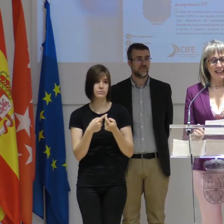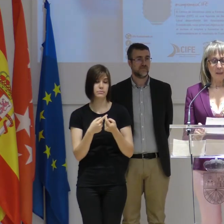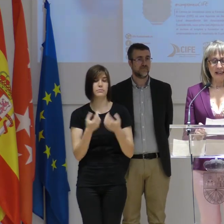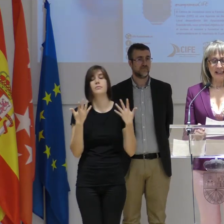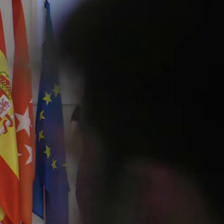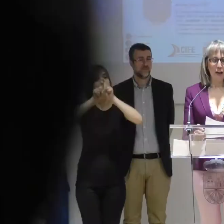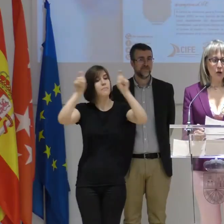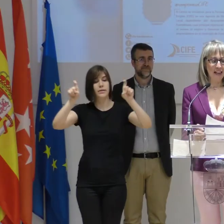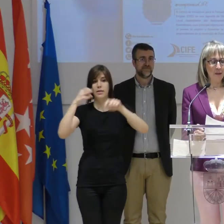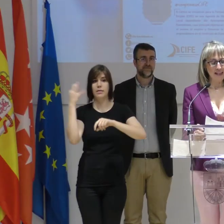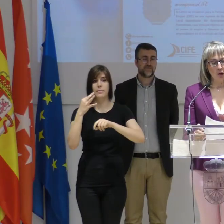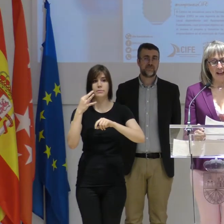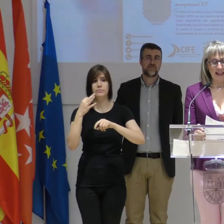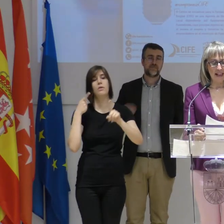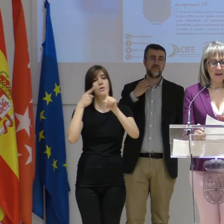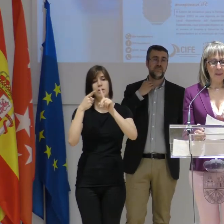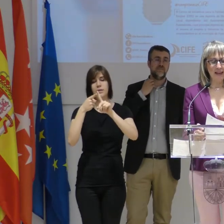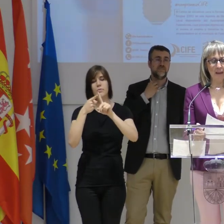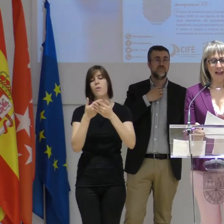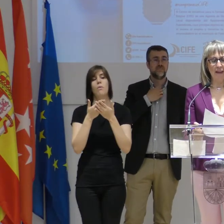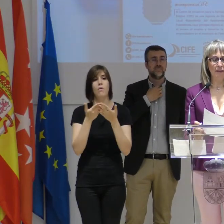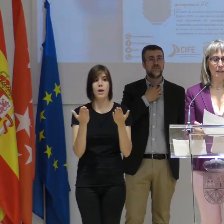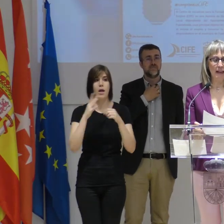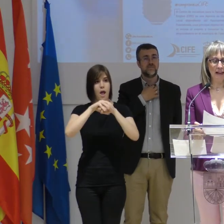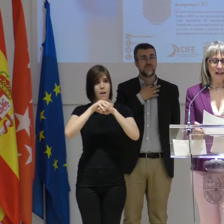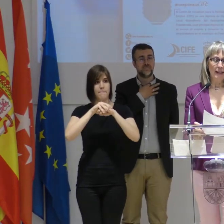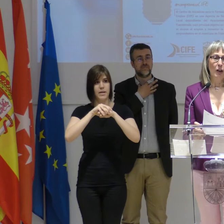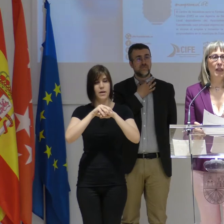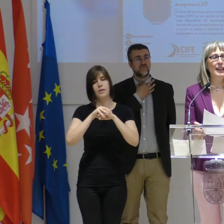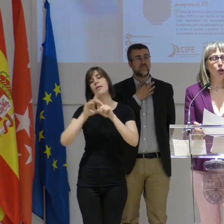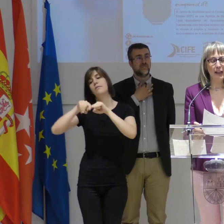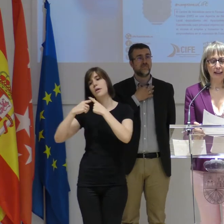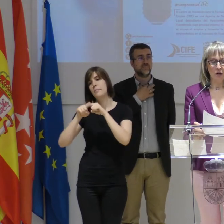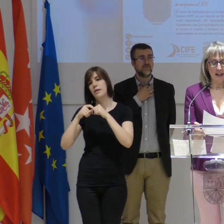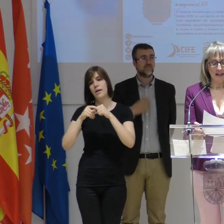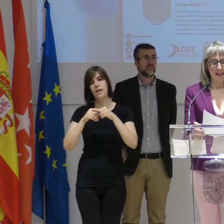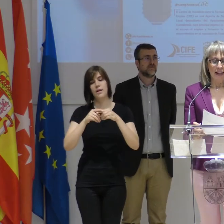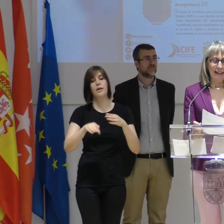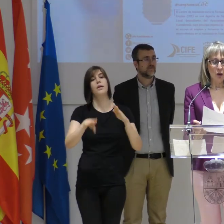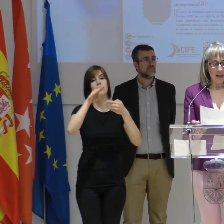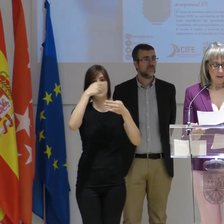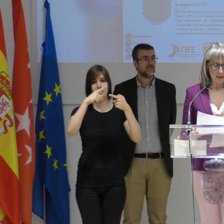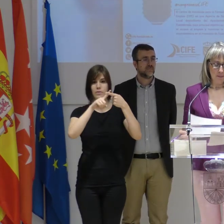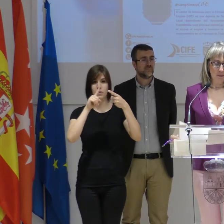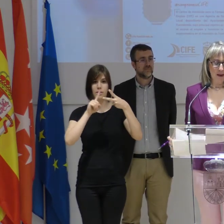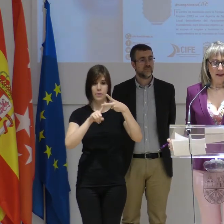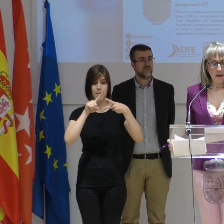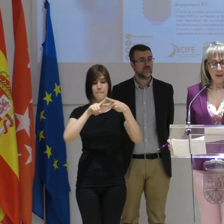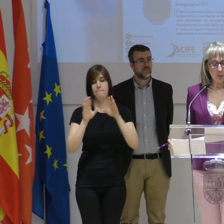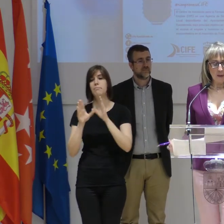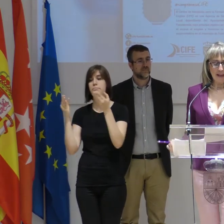Las empresas que han conseguido el sello de calidad Empresa Amiga de la Familia lo hacen en dos categorías. Categoría PYME,